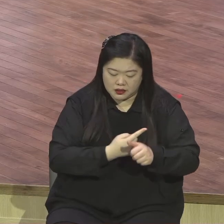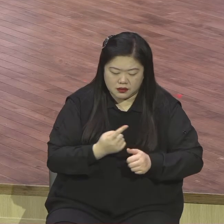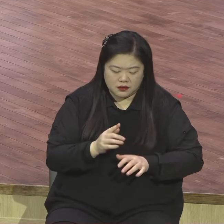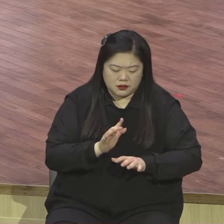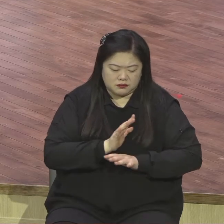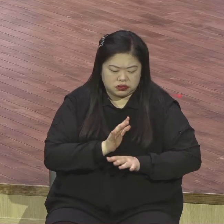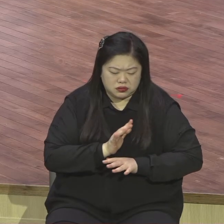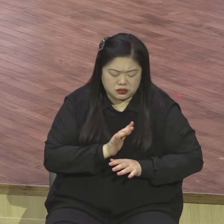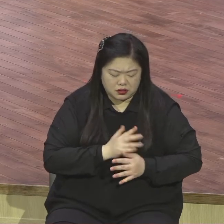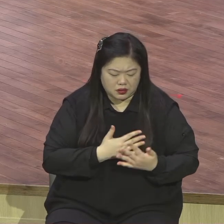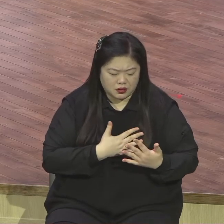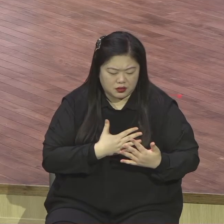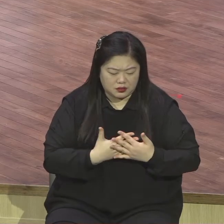염려지요